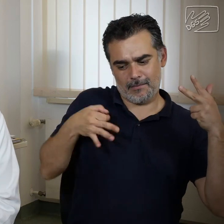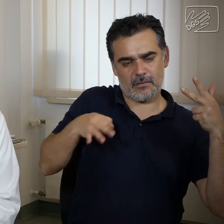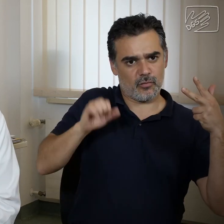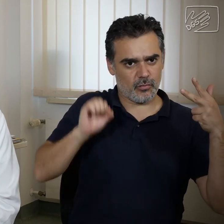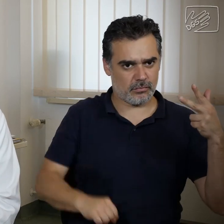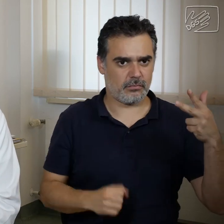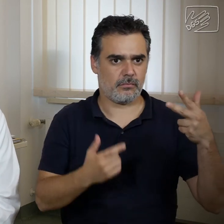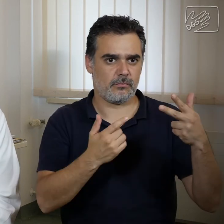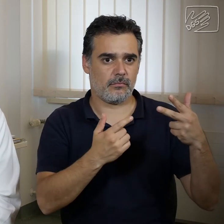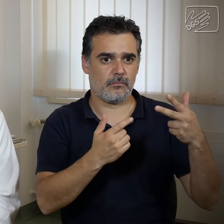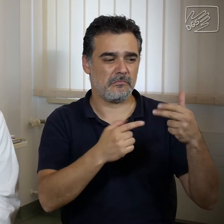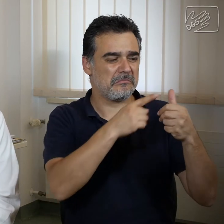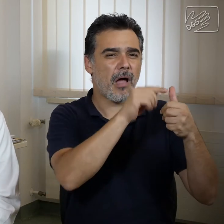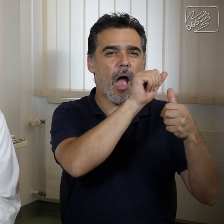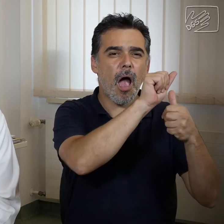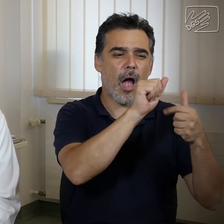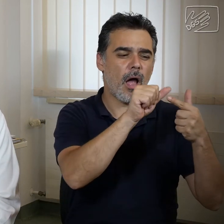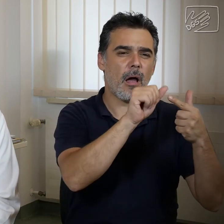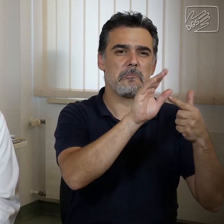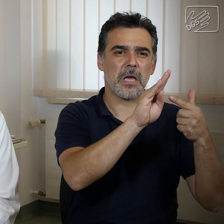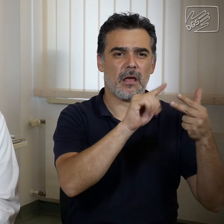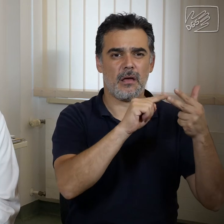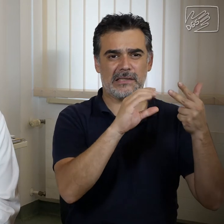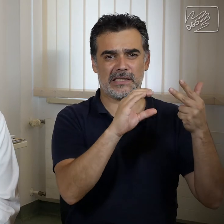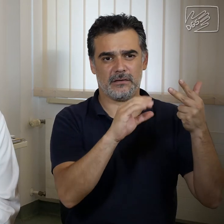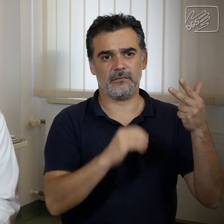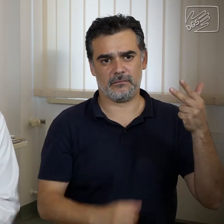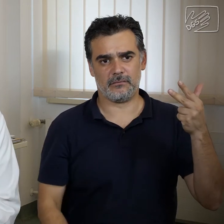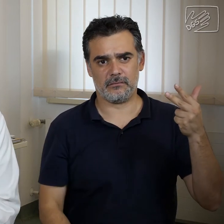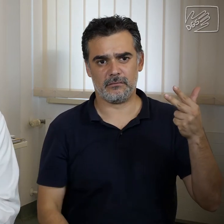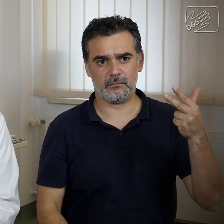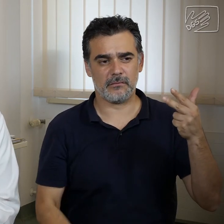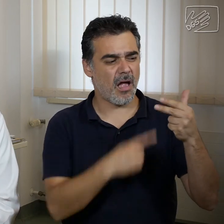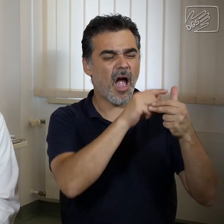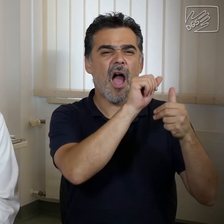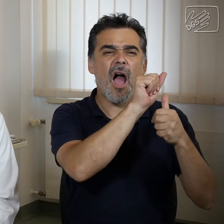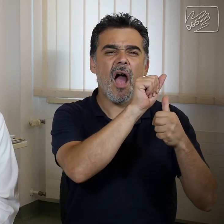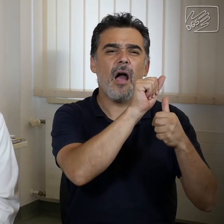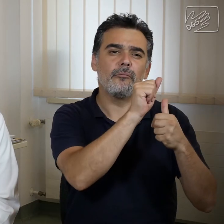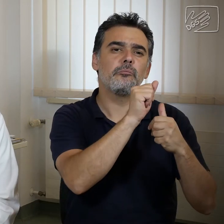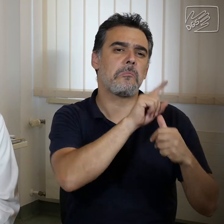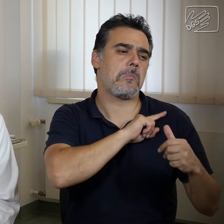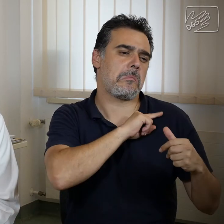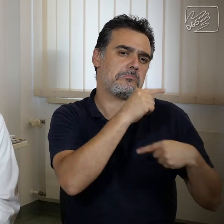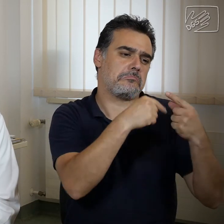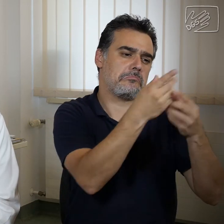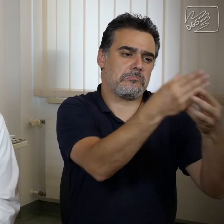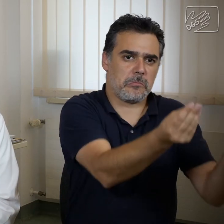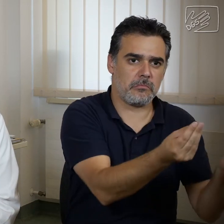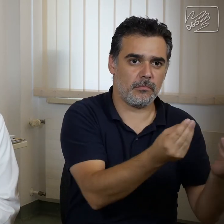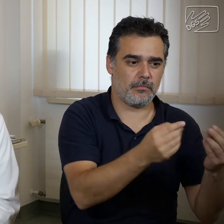Besonders Hepatitis A, Hepatitis B und Hepatitis C. Hepatitis A heilt in der Regel alleine aus, wobei Hepatitis B und